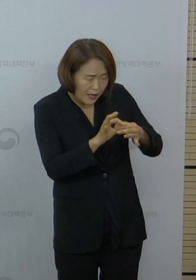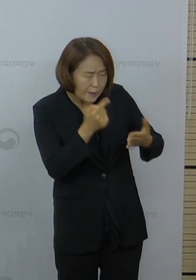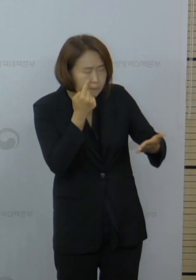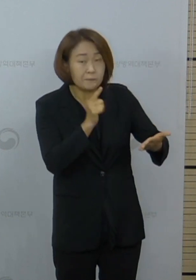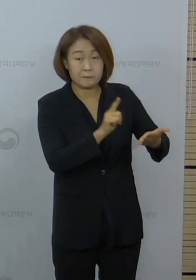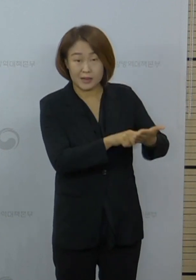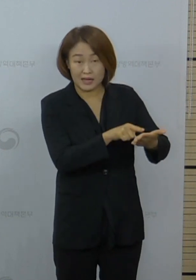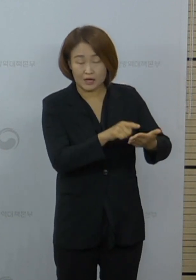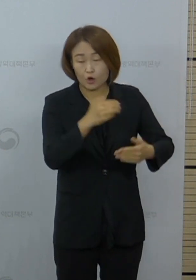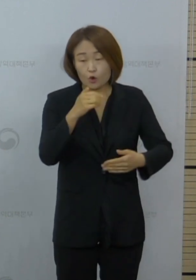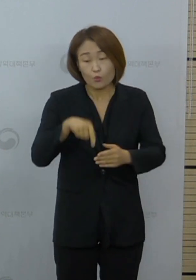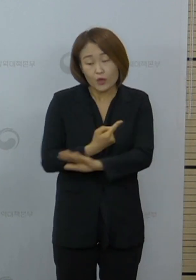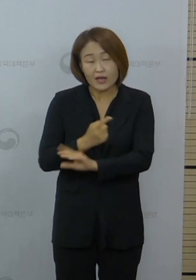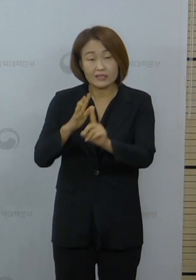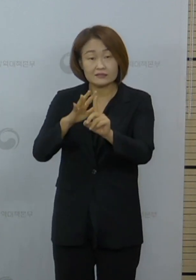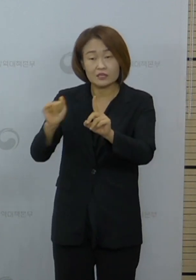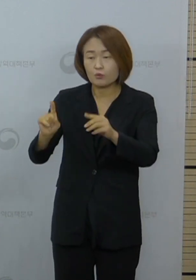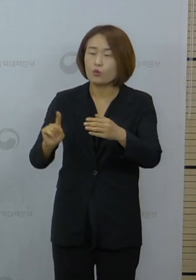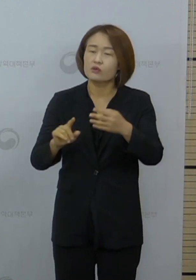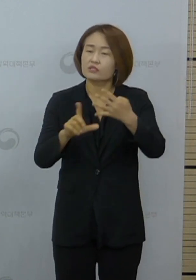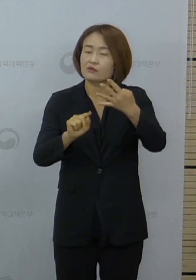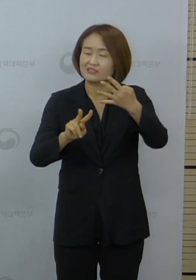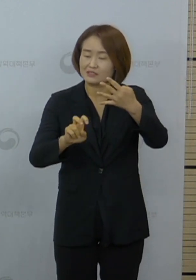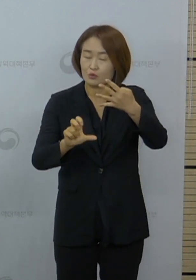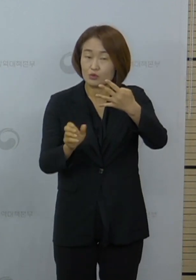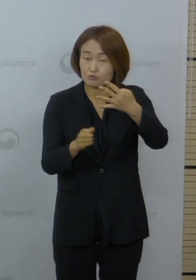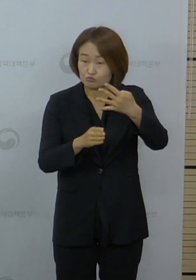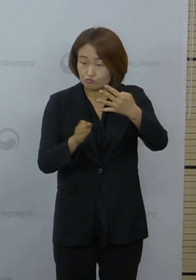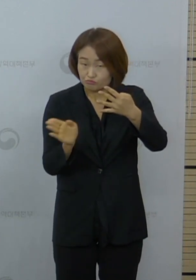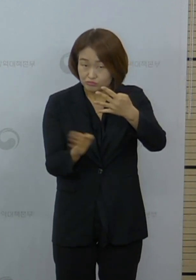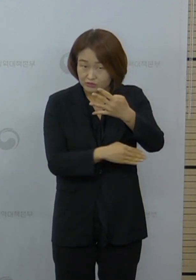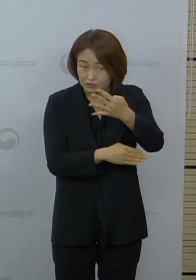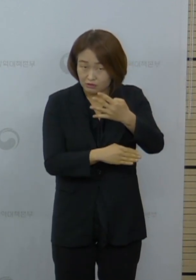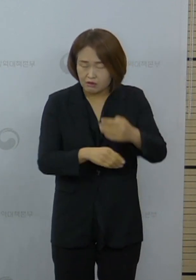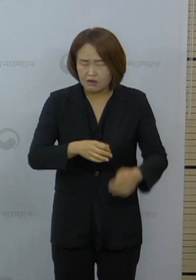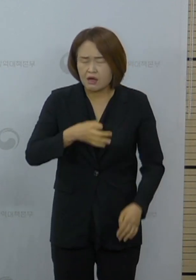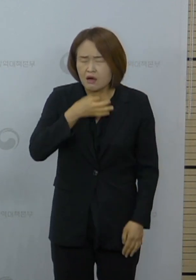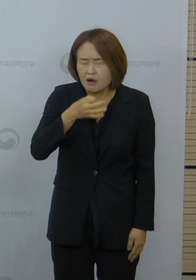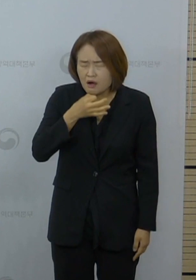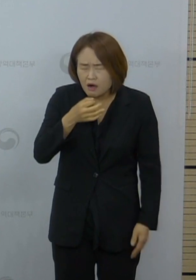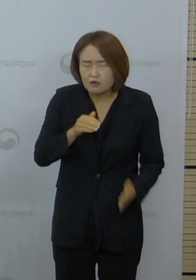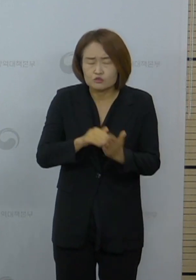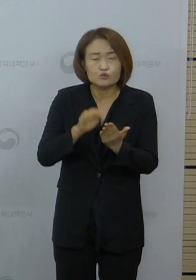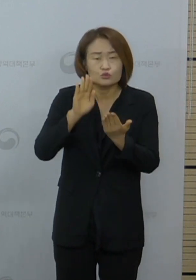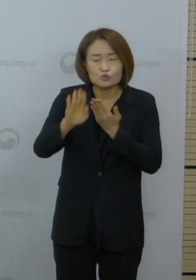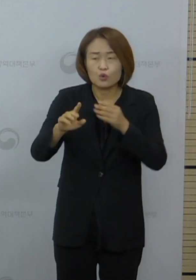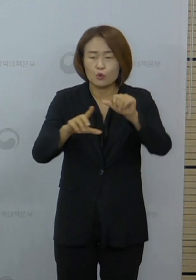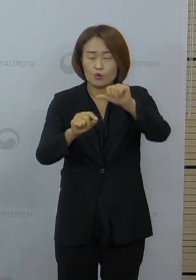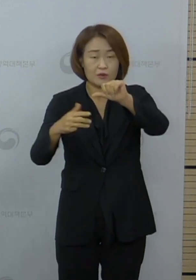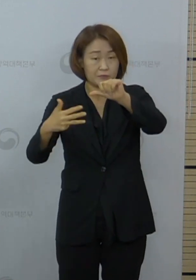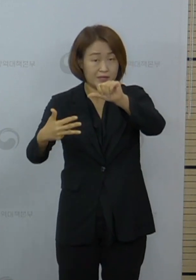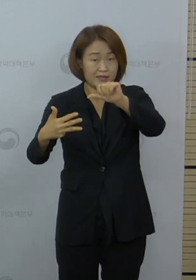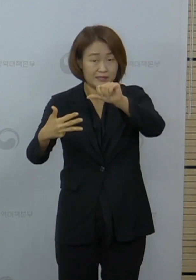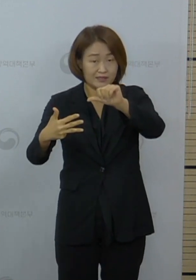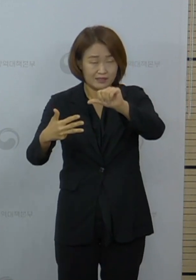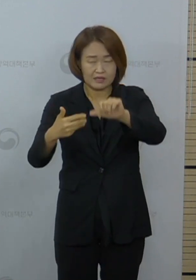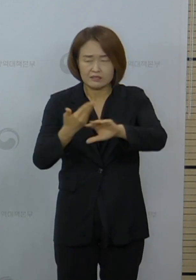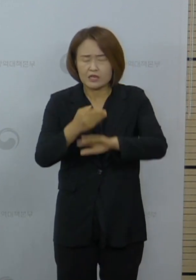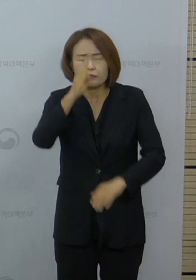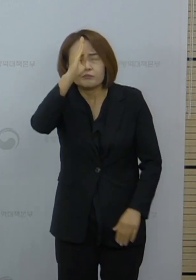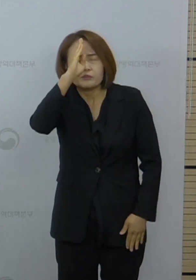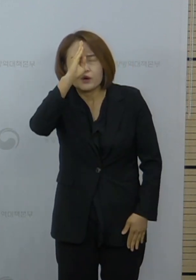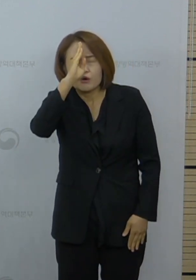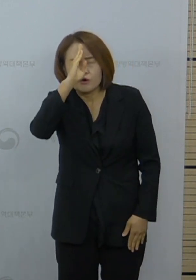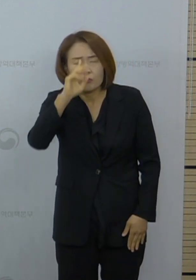다른 1명은 4월 25일부터 시작된 기침 증상 이후 5월 8일 다른 질환으로